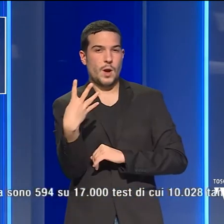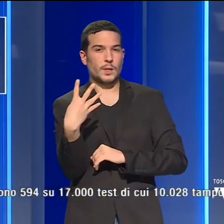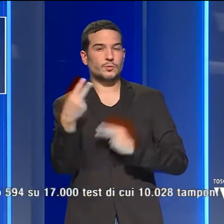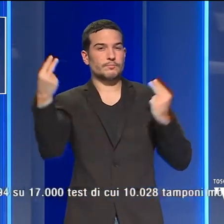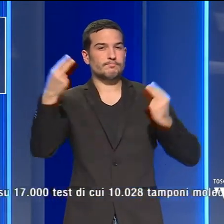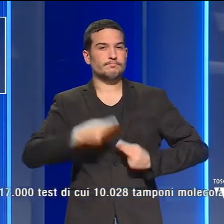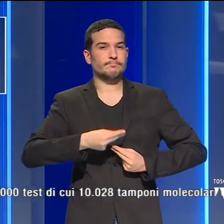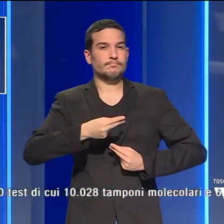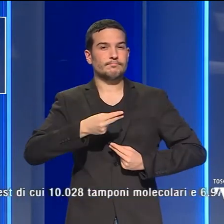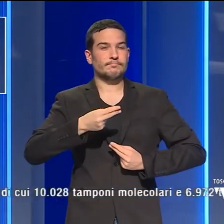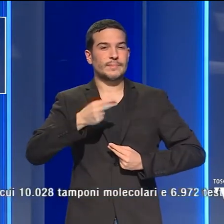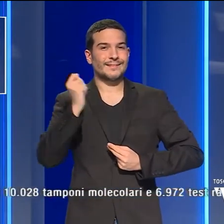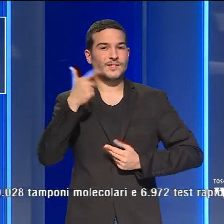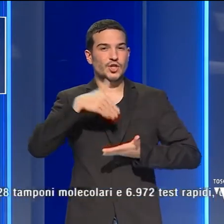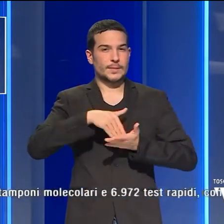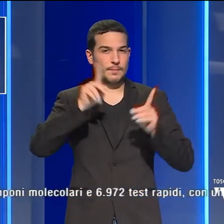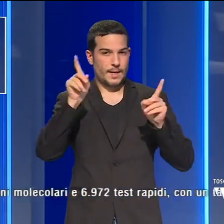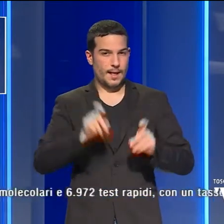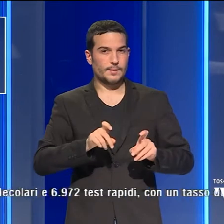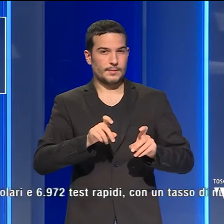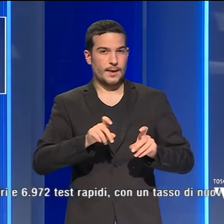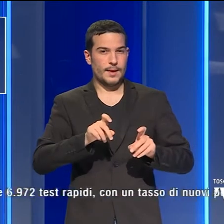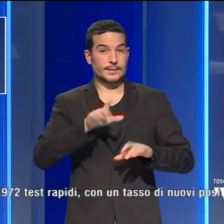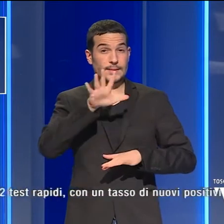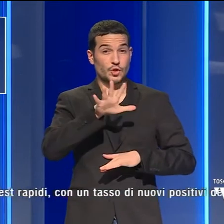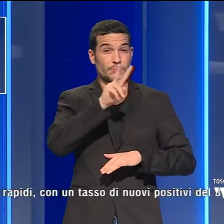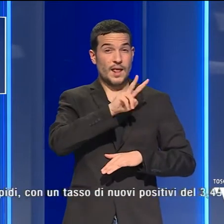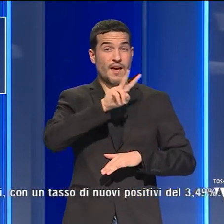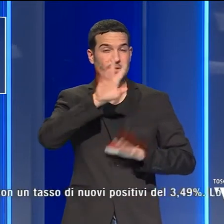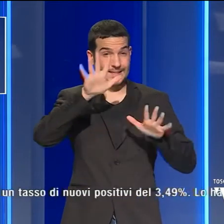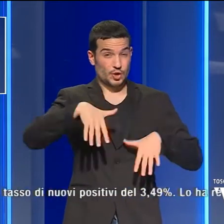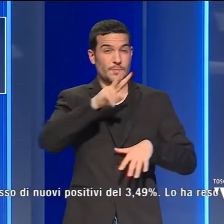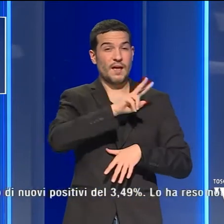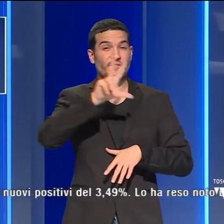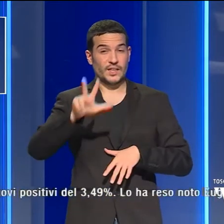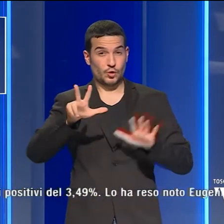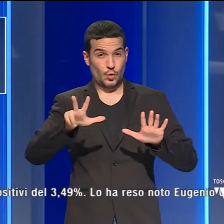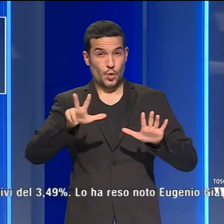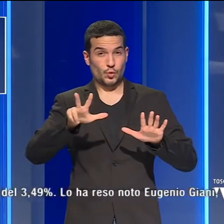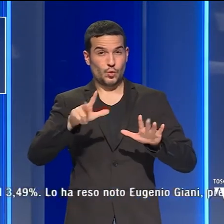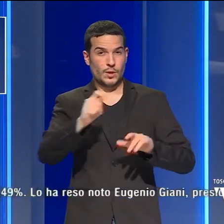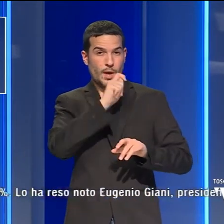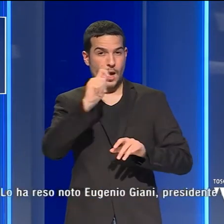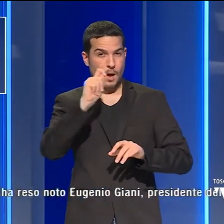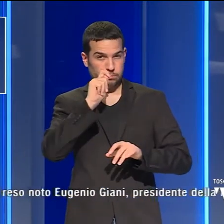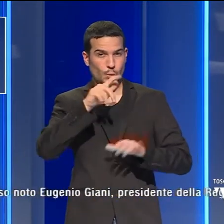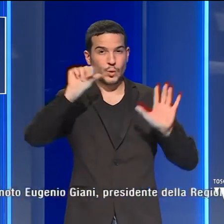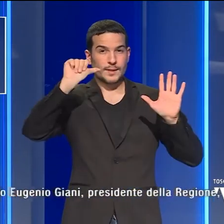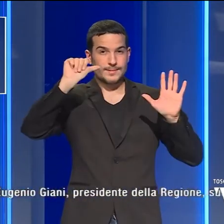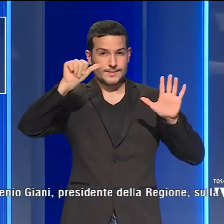17.000 test, di cui 10.028 tamponi molecolari e 6